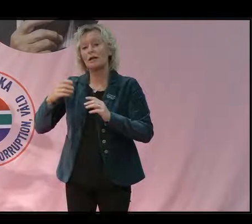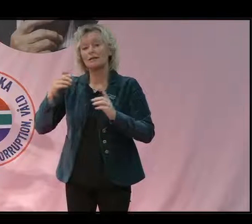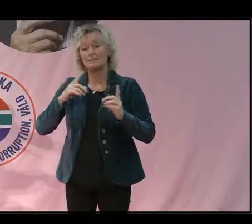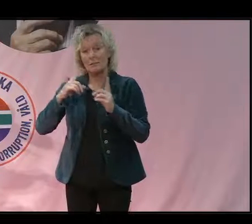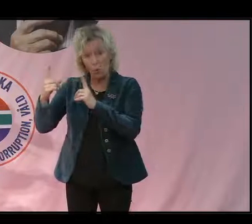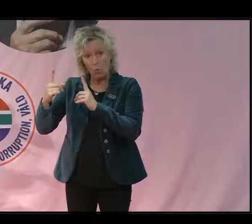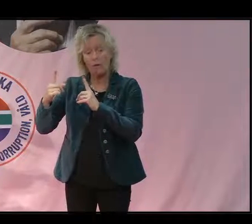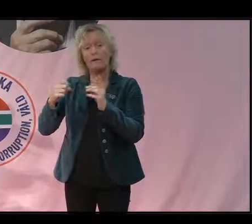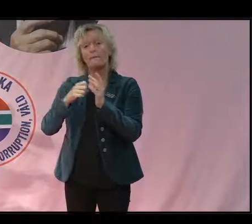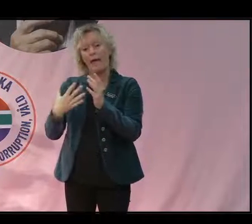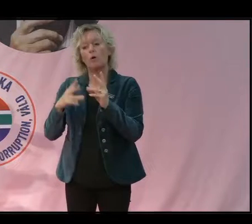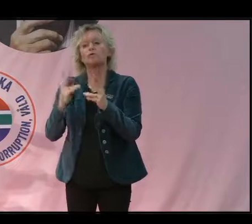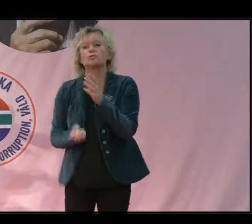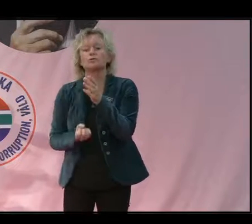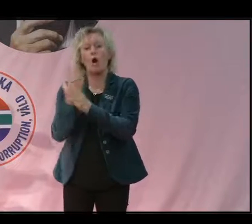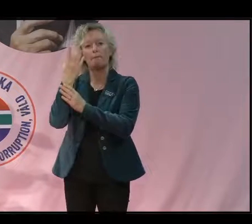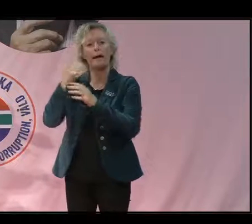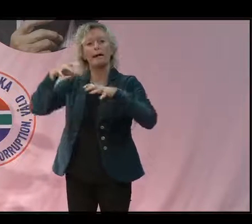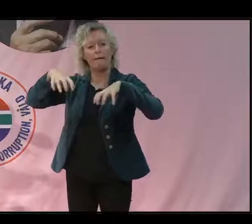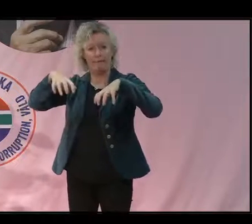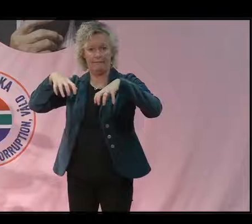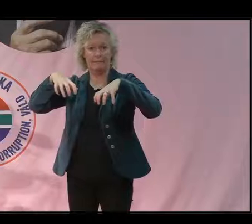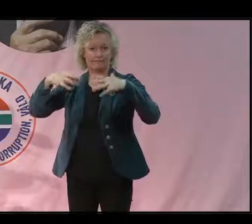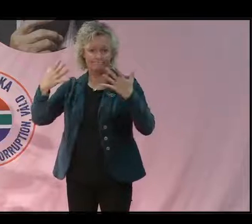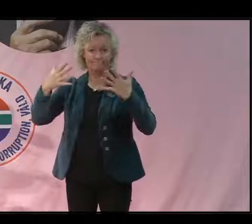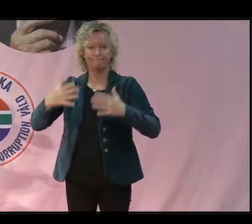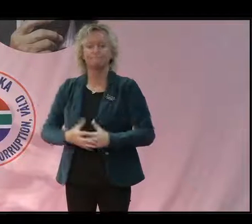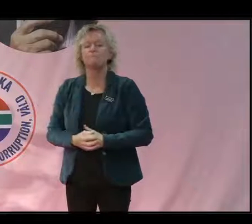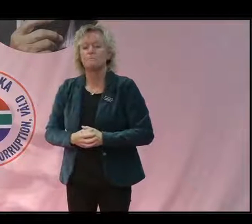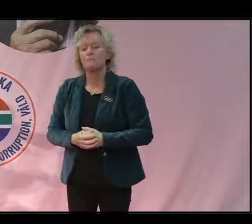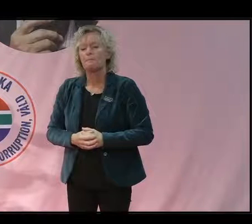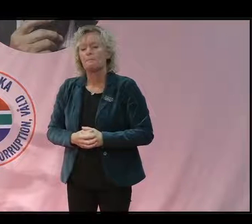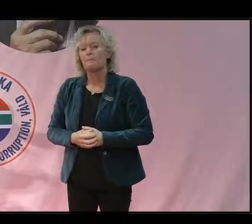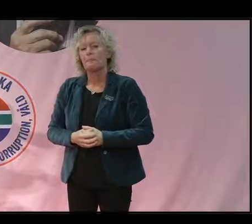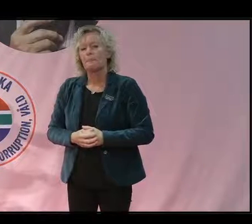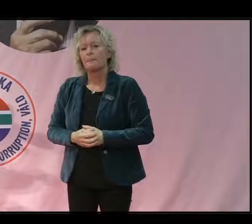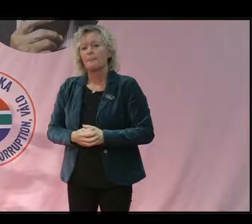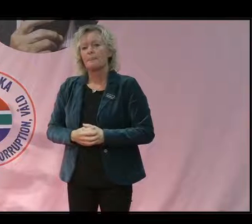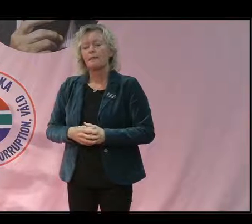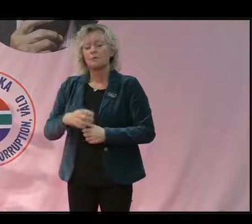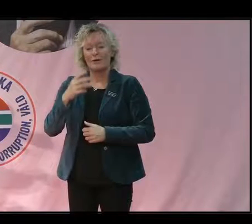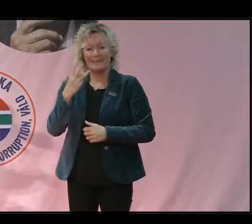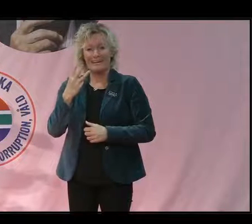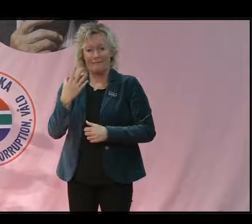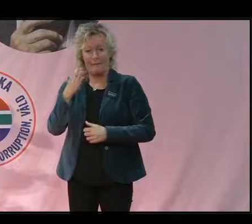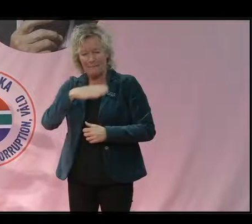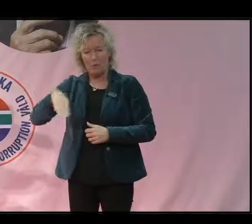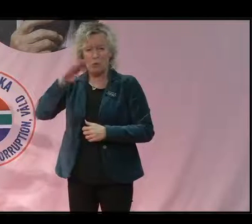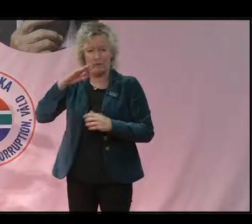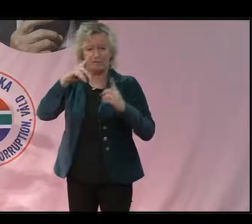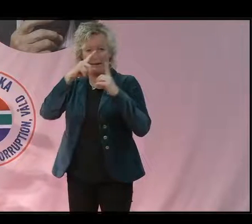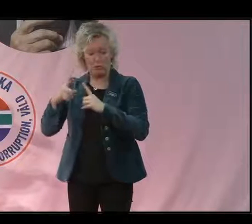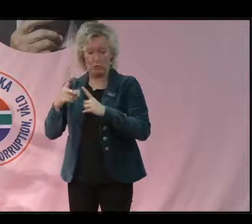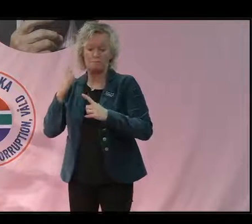skapa regn som möjliggör jordbruket. Och som sagt, 35 miljoner människor som bor i